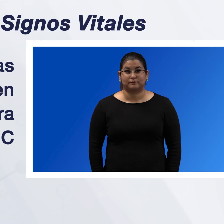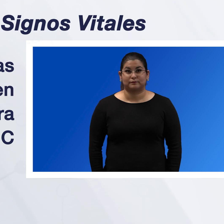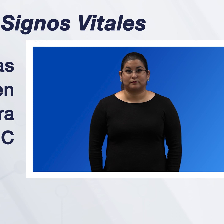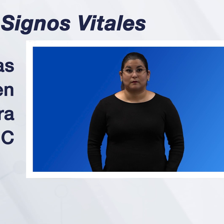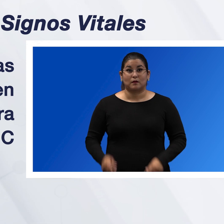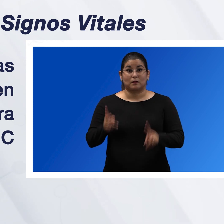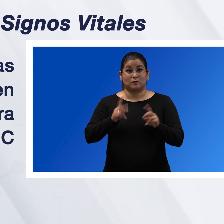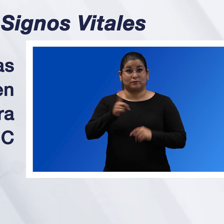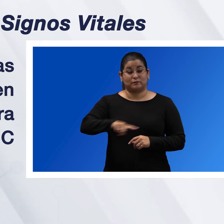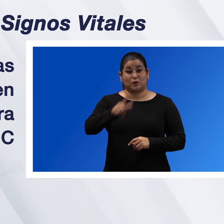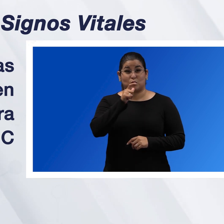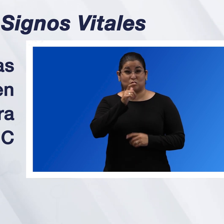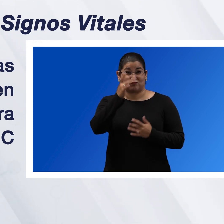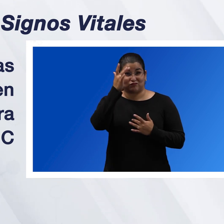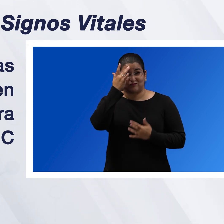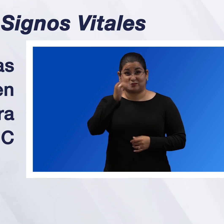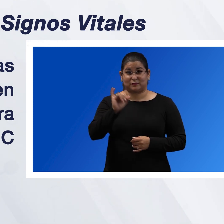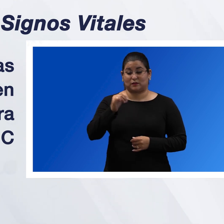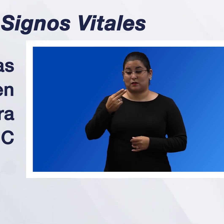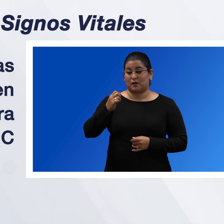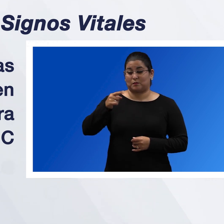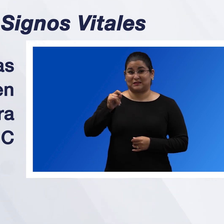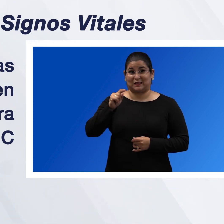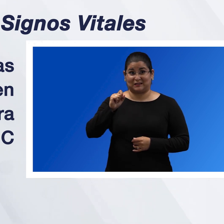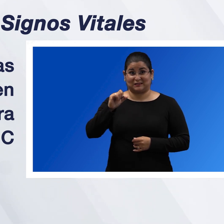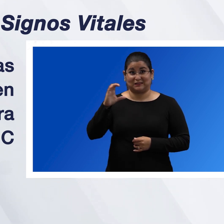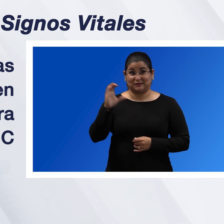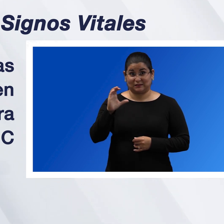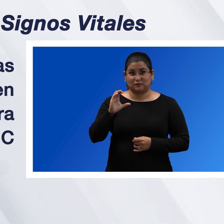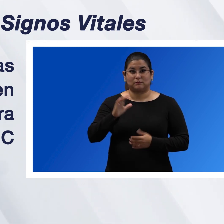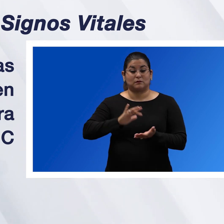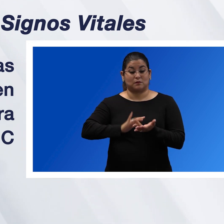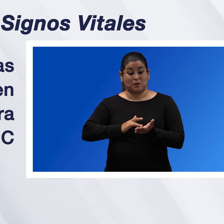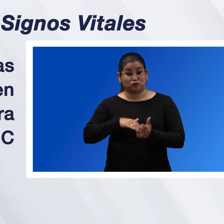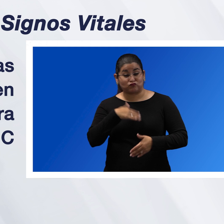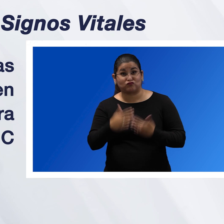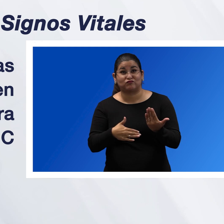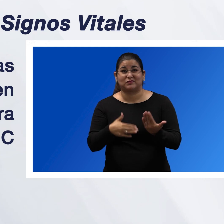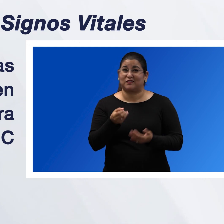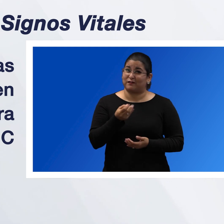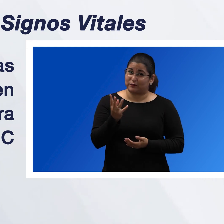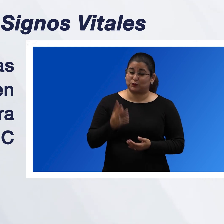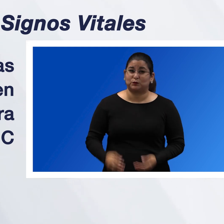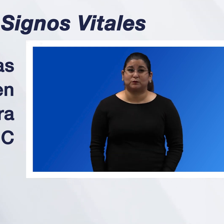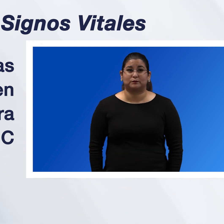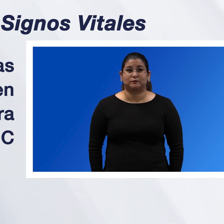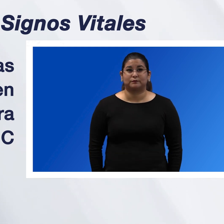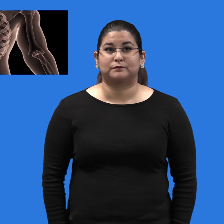Signos vitales de los CDC Muy pocas personas reciben tratamiento para la hepatitis C.